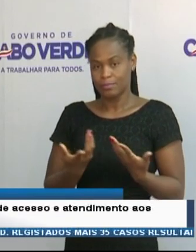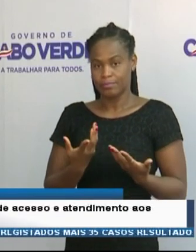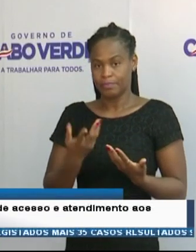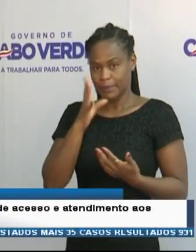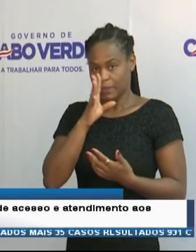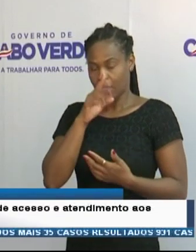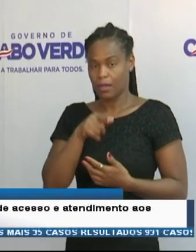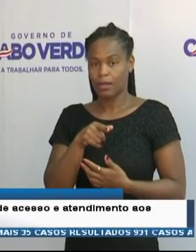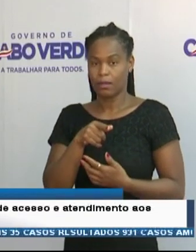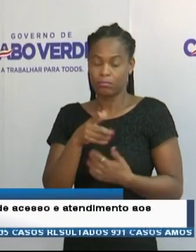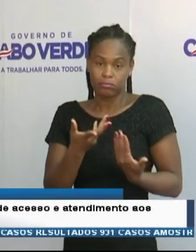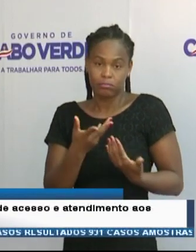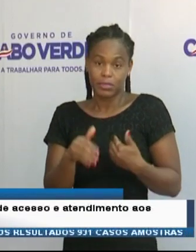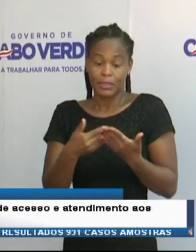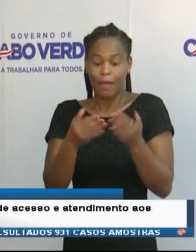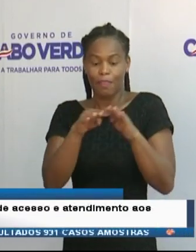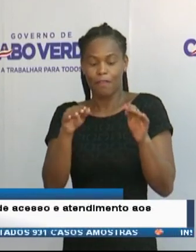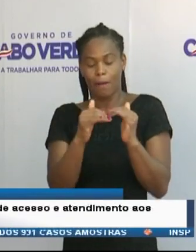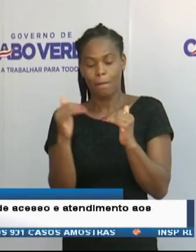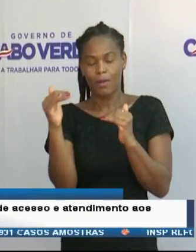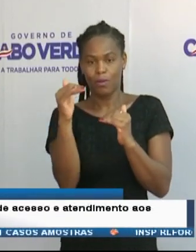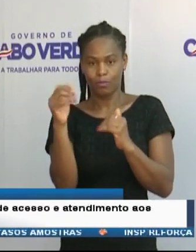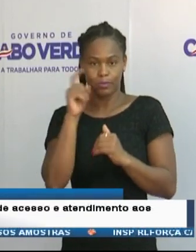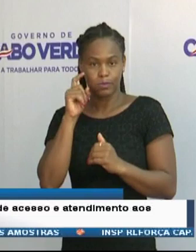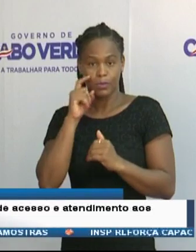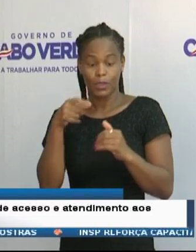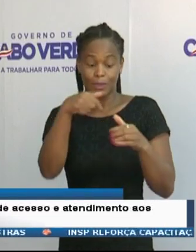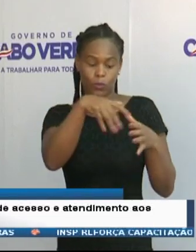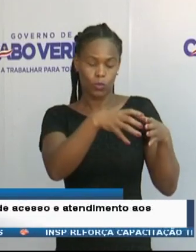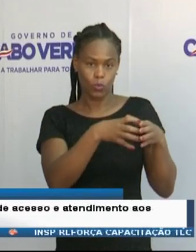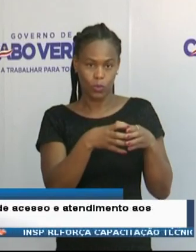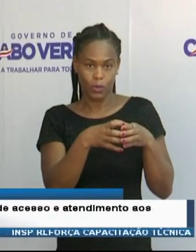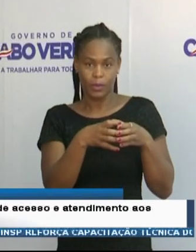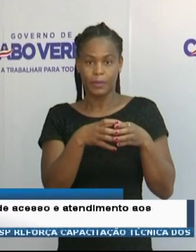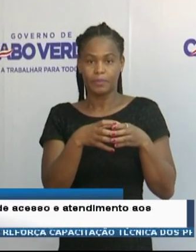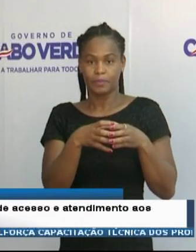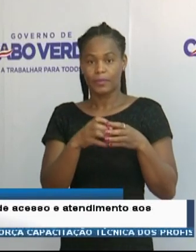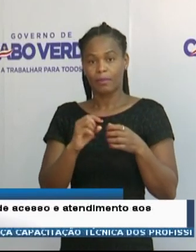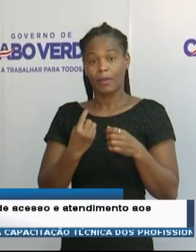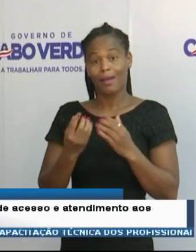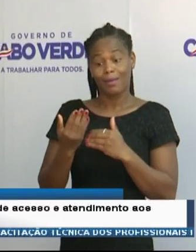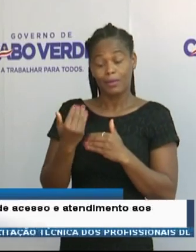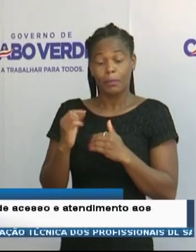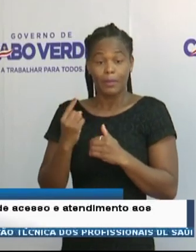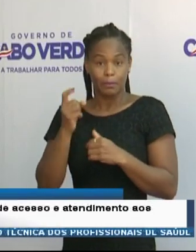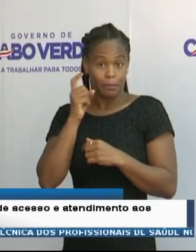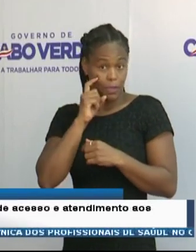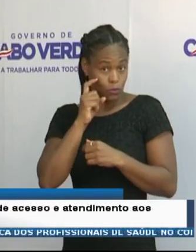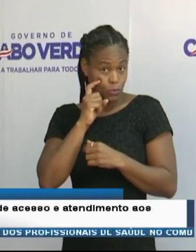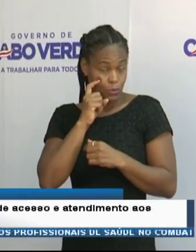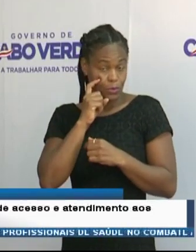assegurar um elevado nível de proteção comunitária. A luz do princípio da precaução em